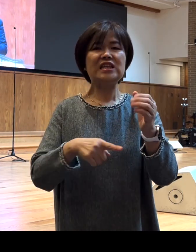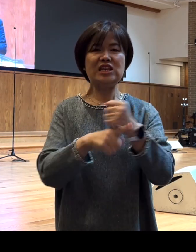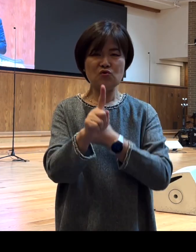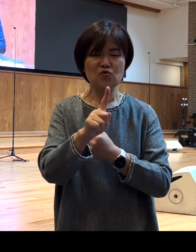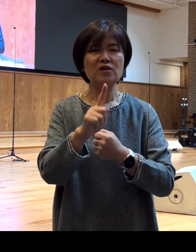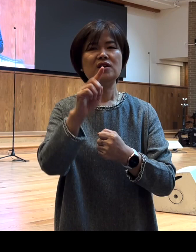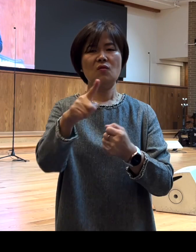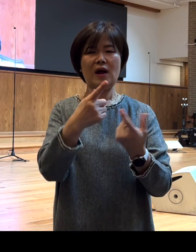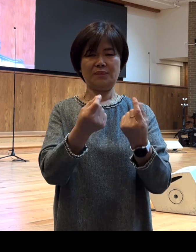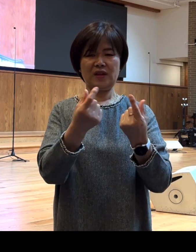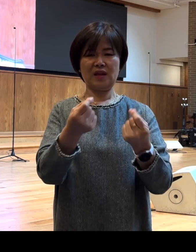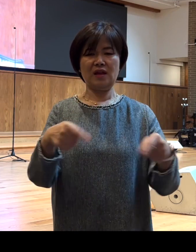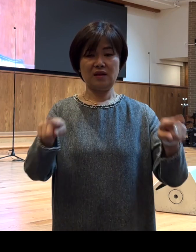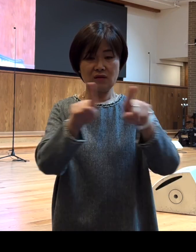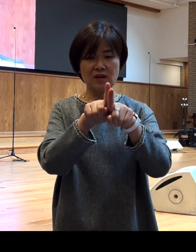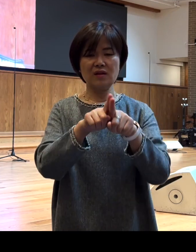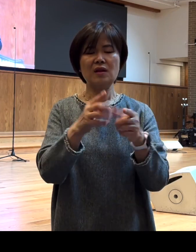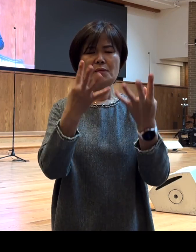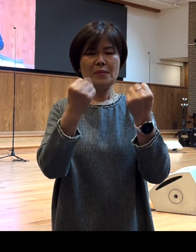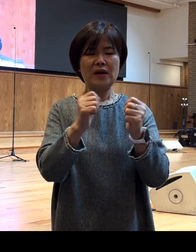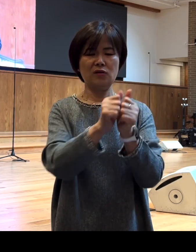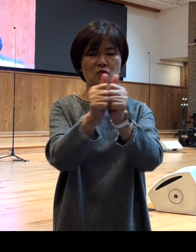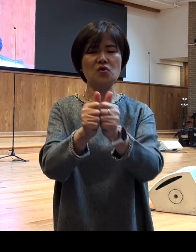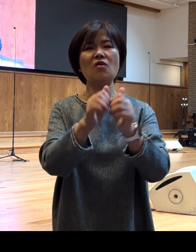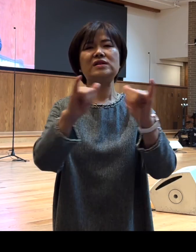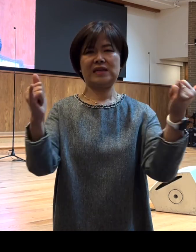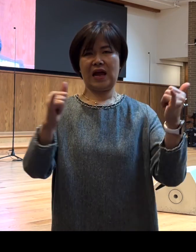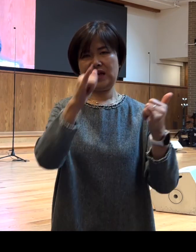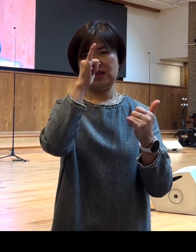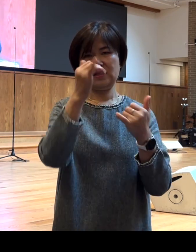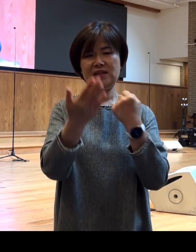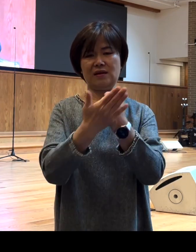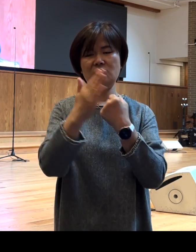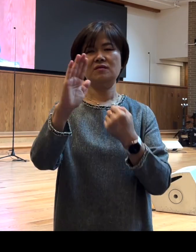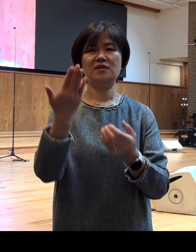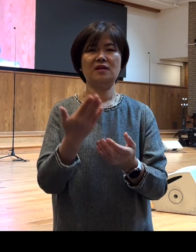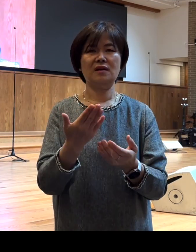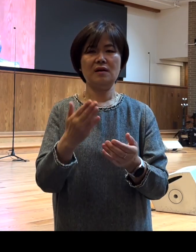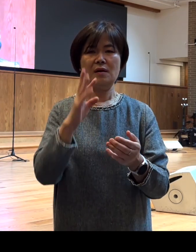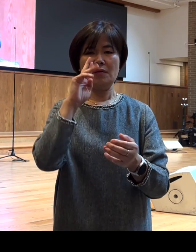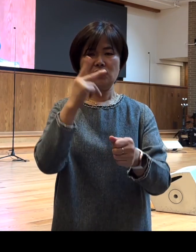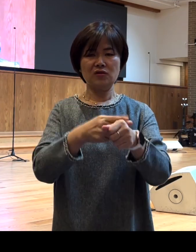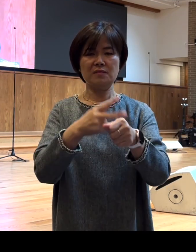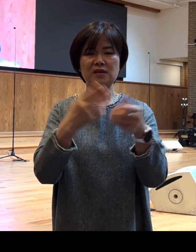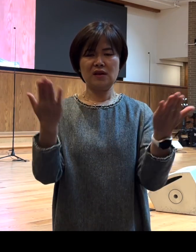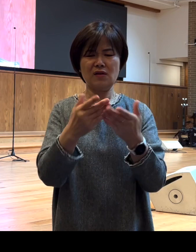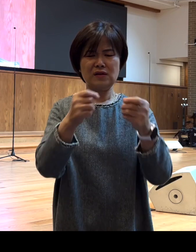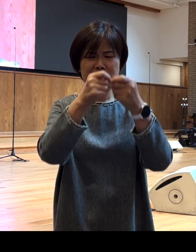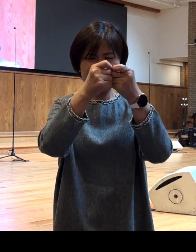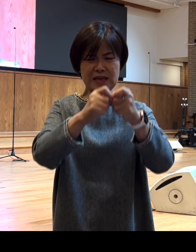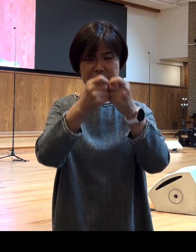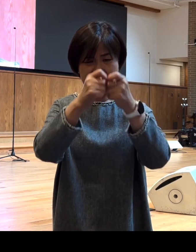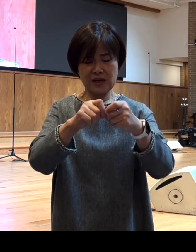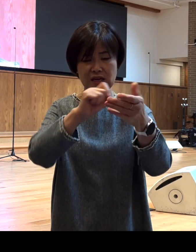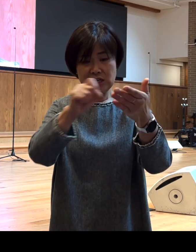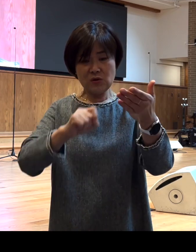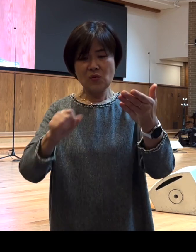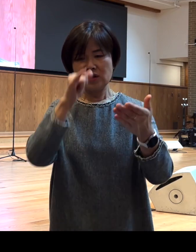함께 했던 수많은 동역자들이 있었기 때문이고요 바울의 사역을 아주 세심하게 기록했던 누가와 같은